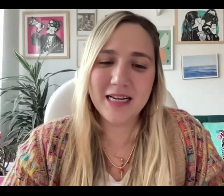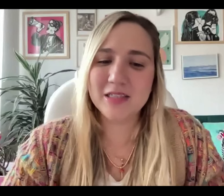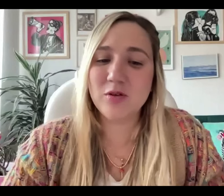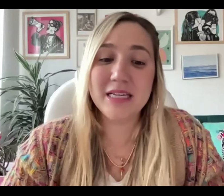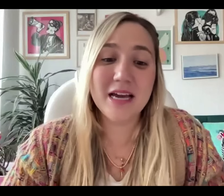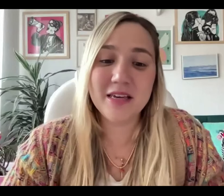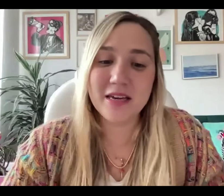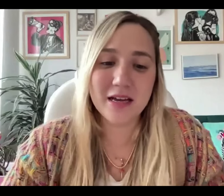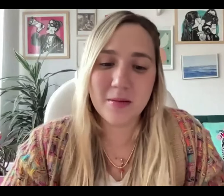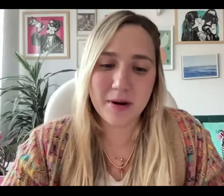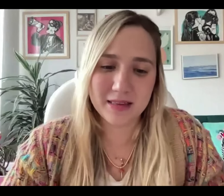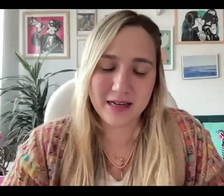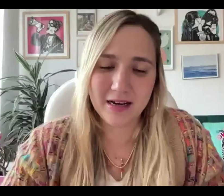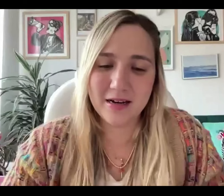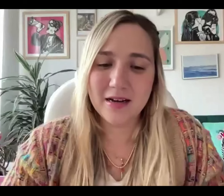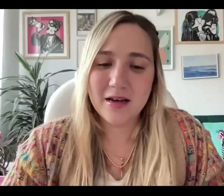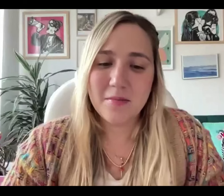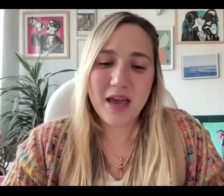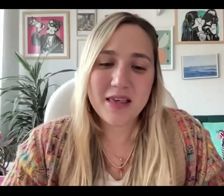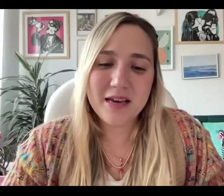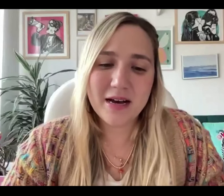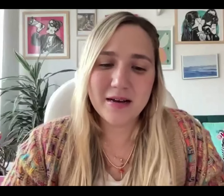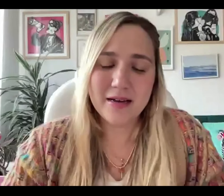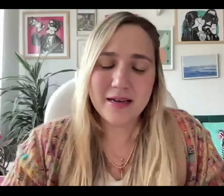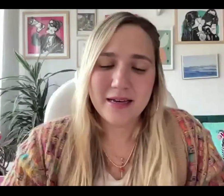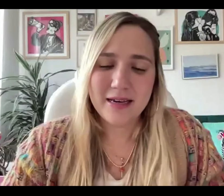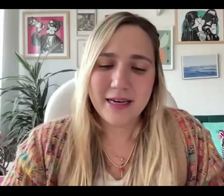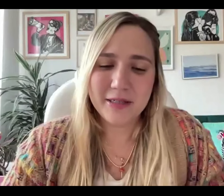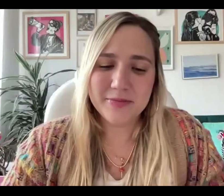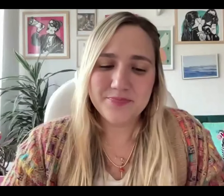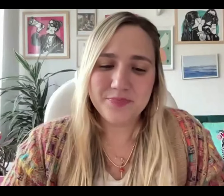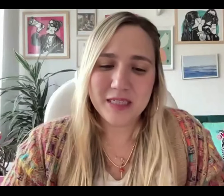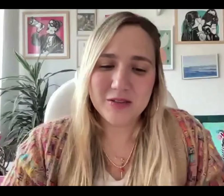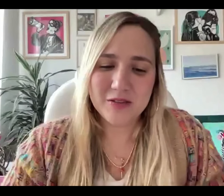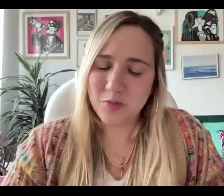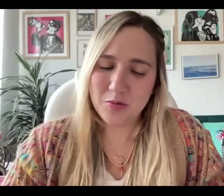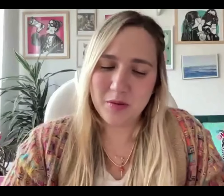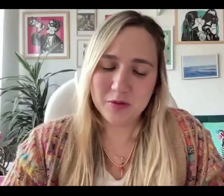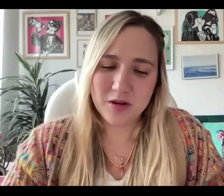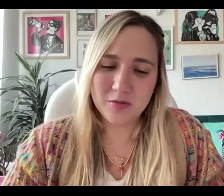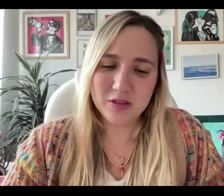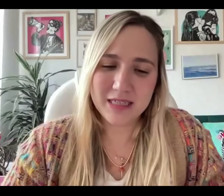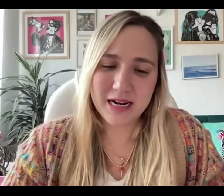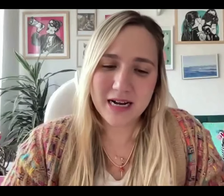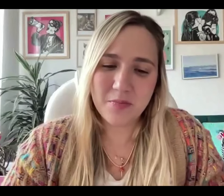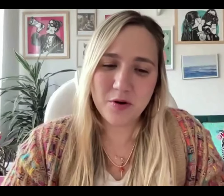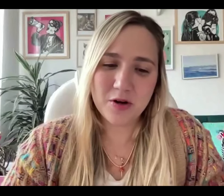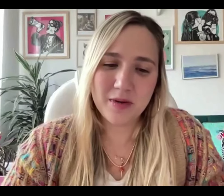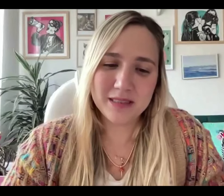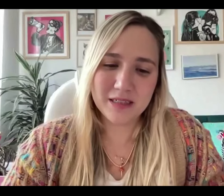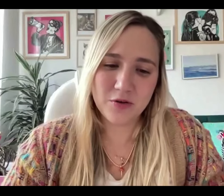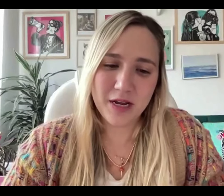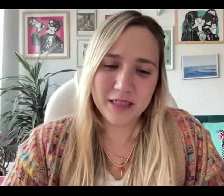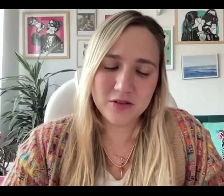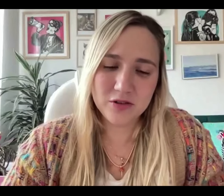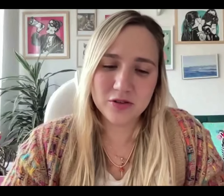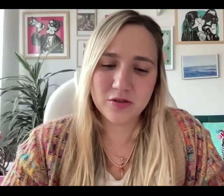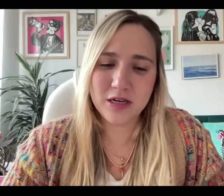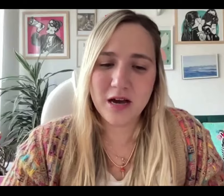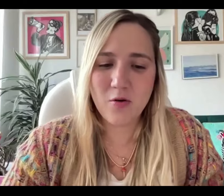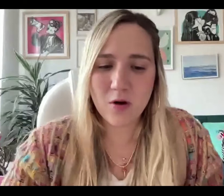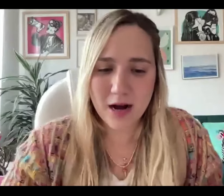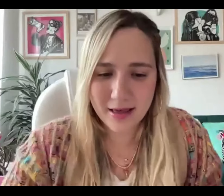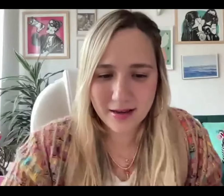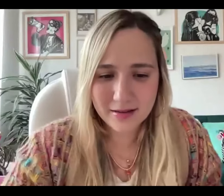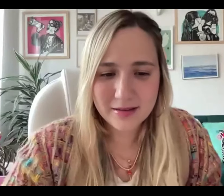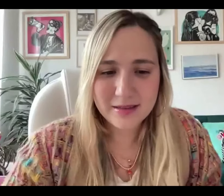o al día a día de la práctica médica. Entonces, bueno, me emociona mucho estar acá y poder conversar sobre esto. Yo